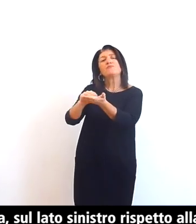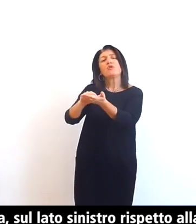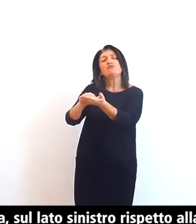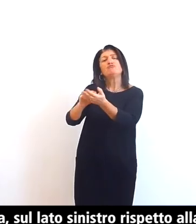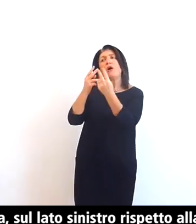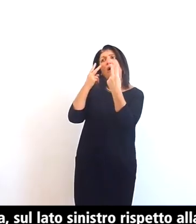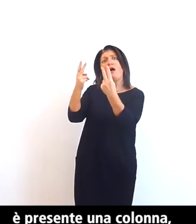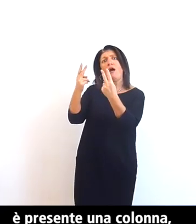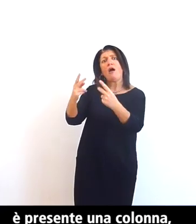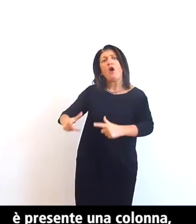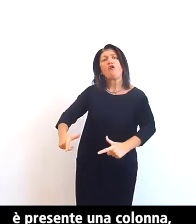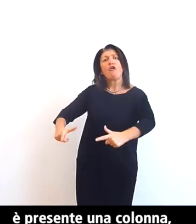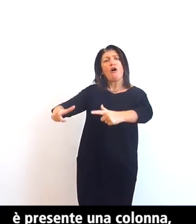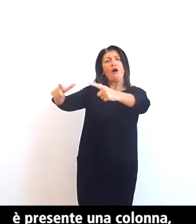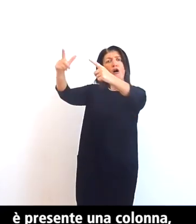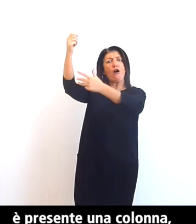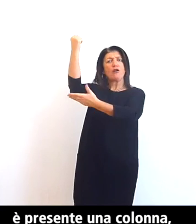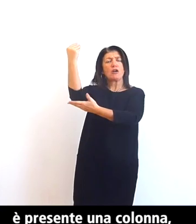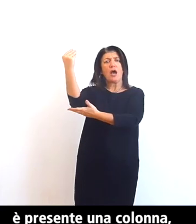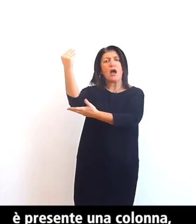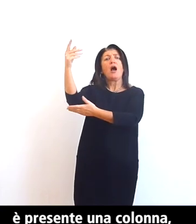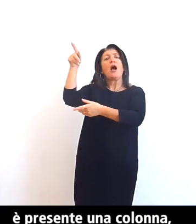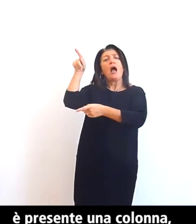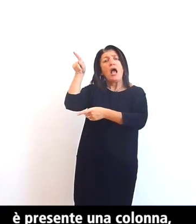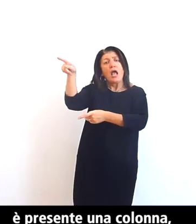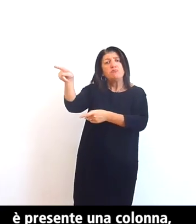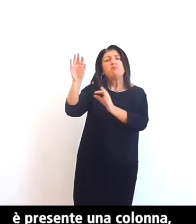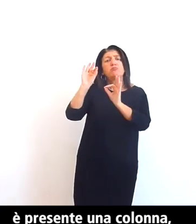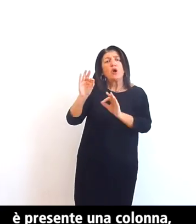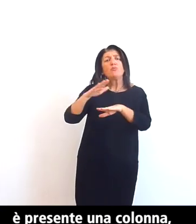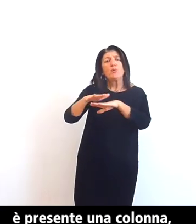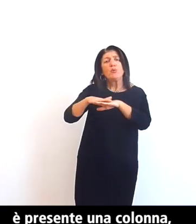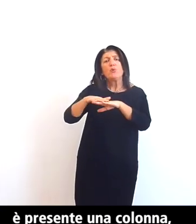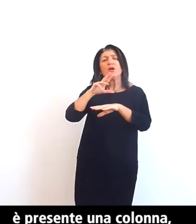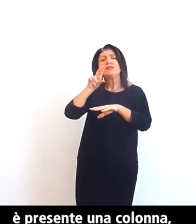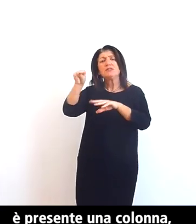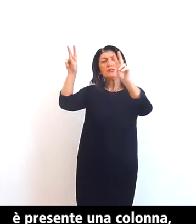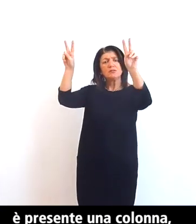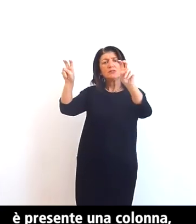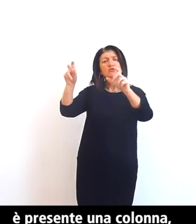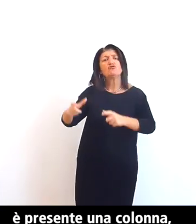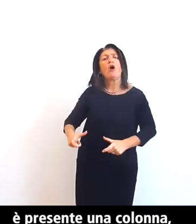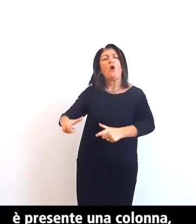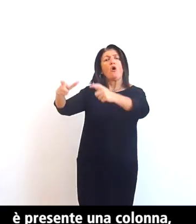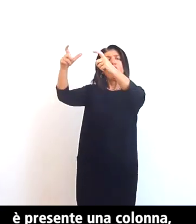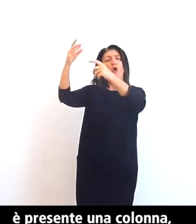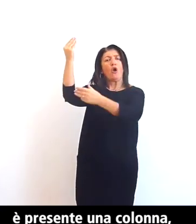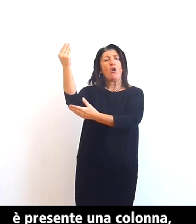presente una colonna comunemente detta colonna del diavolo si tratta di una colonna di